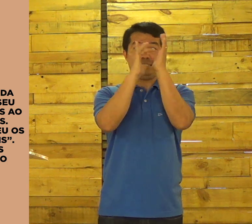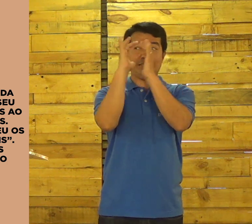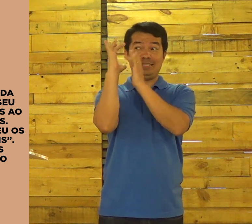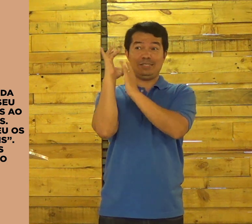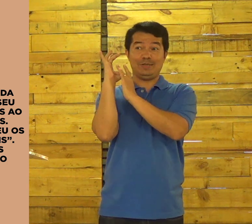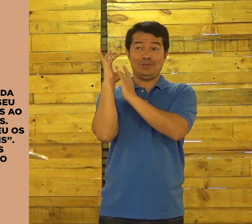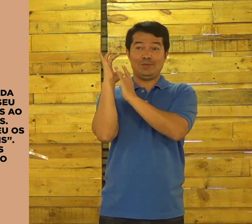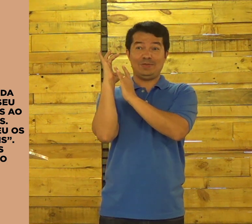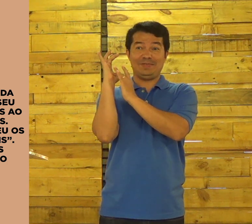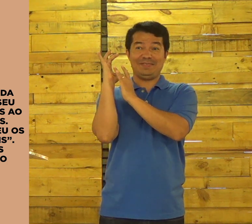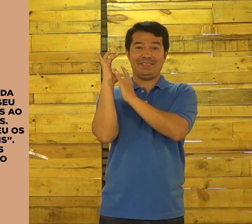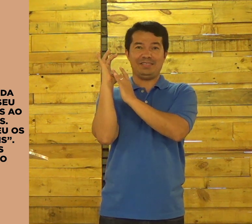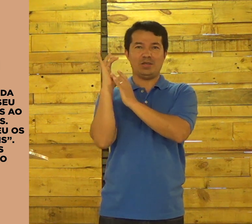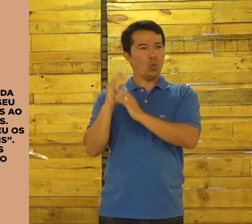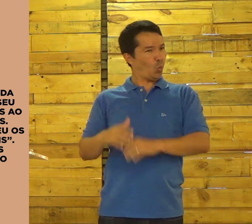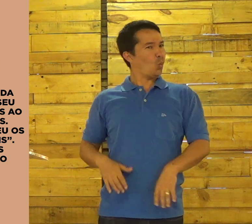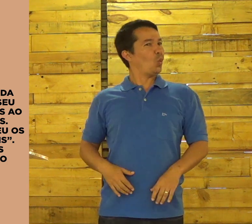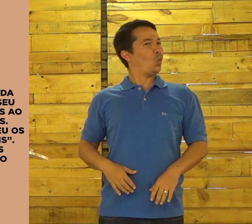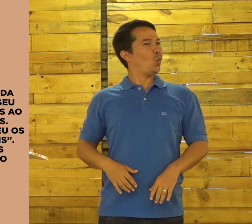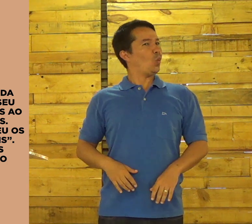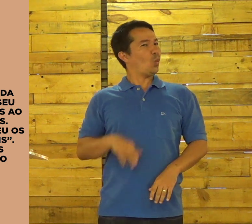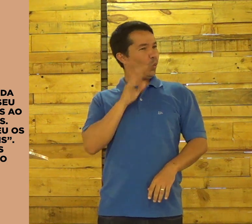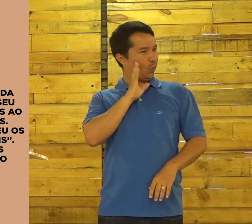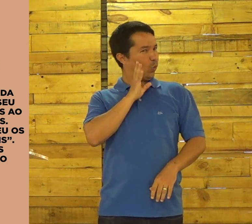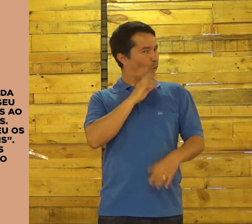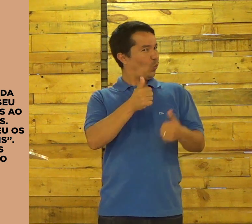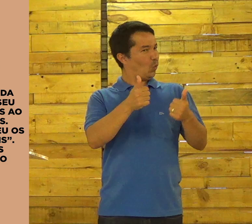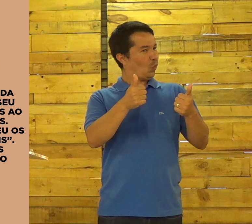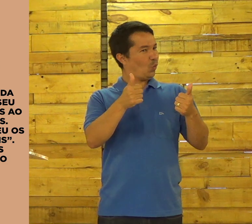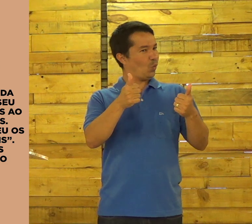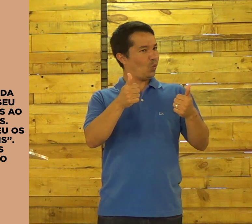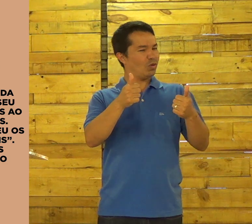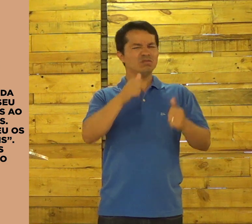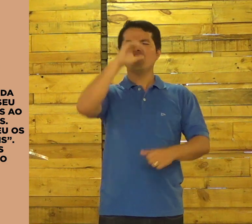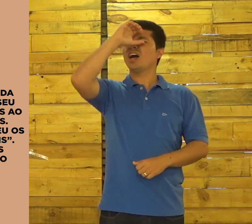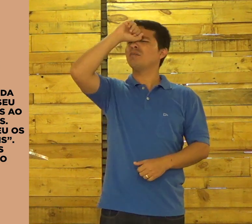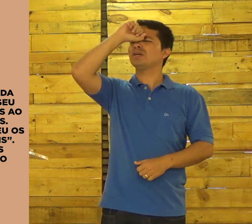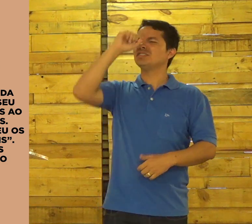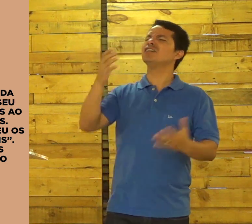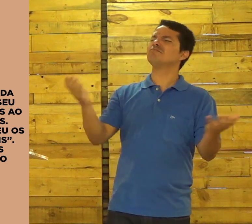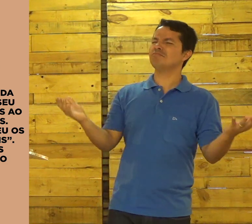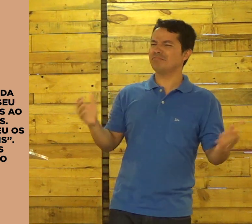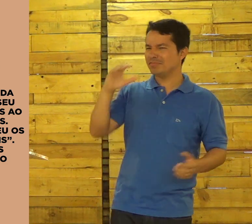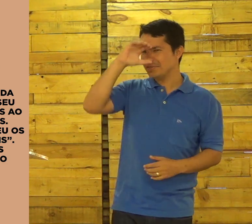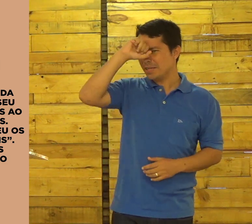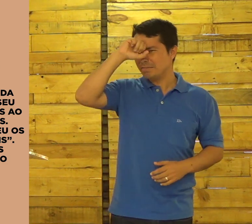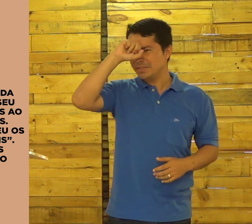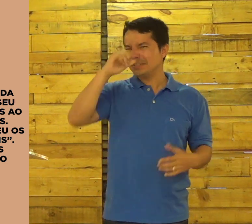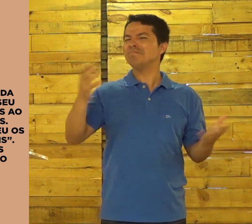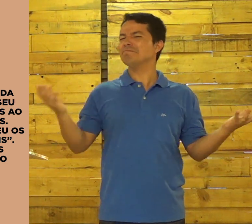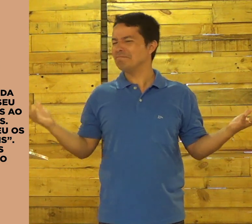Seguiram a Jesus. Que legal, não é? Você conseguiu aprender o quê?